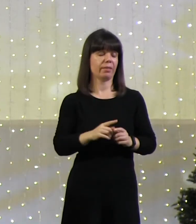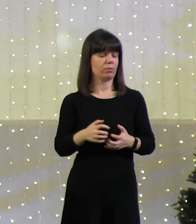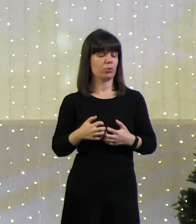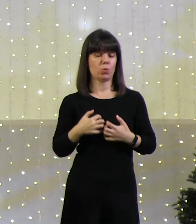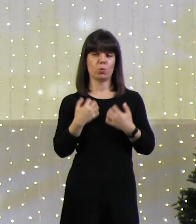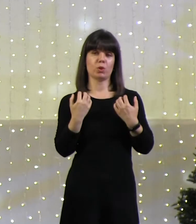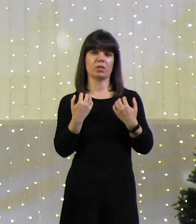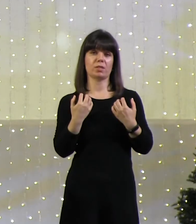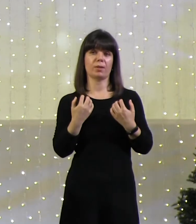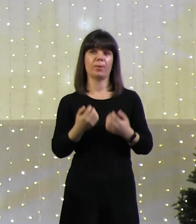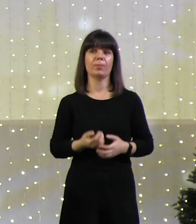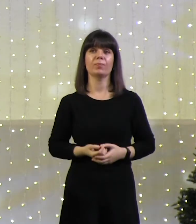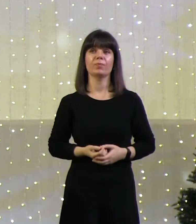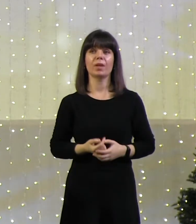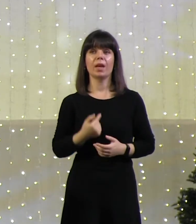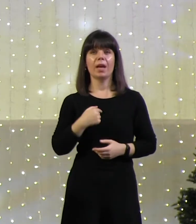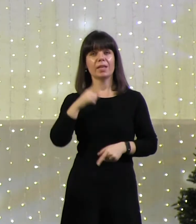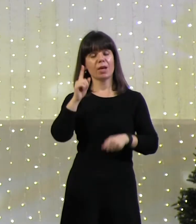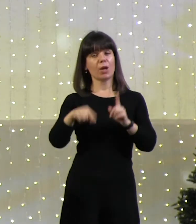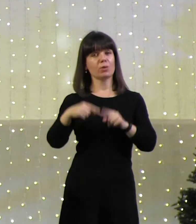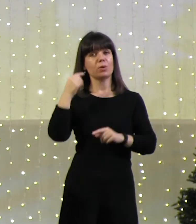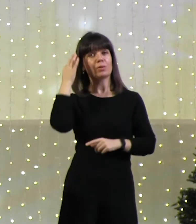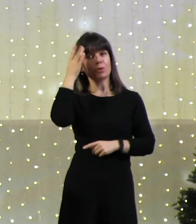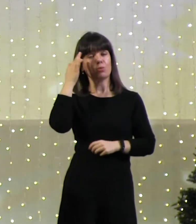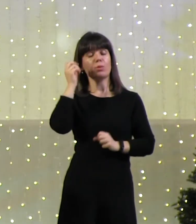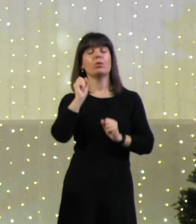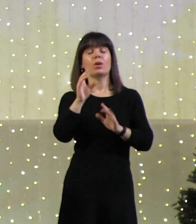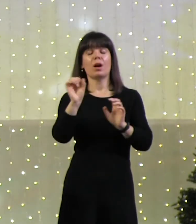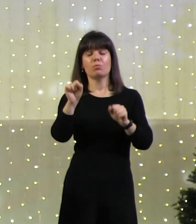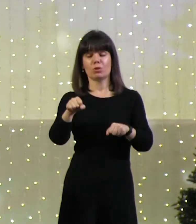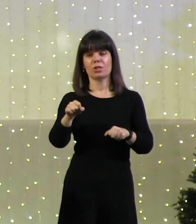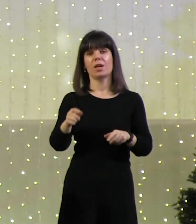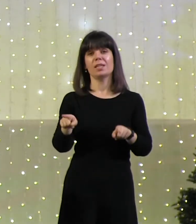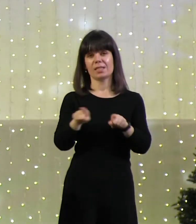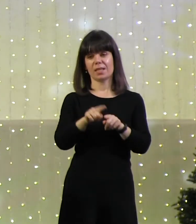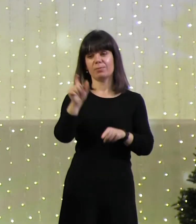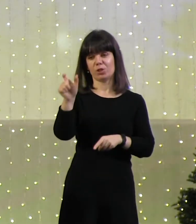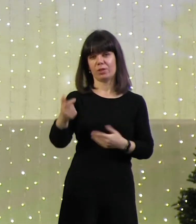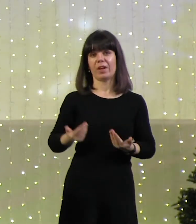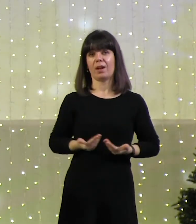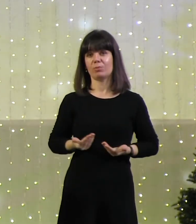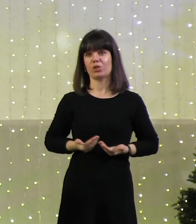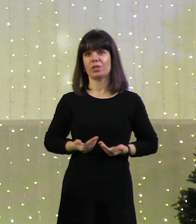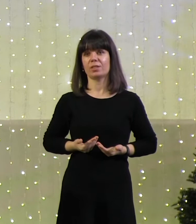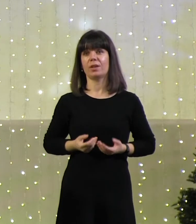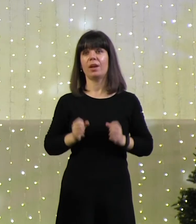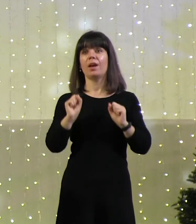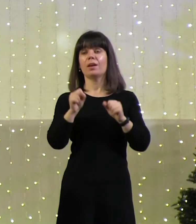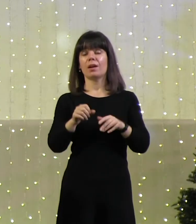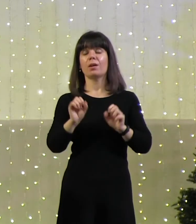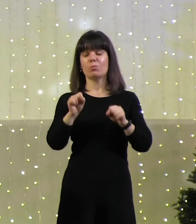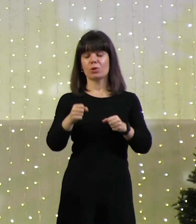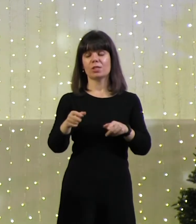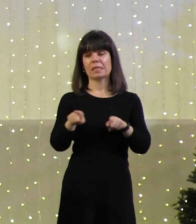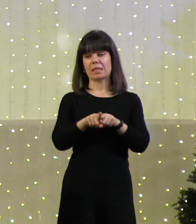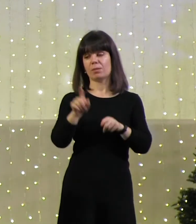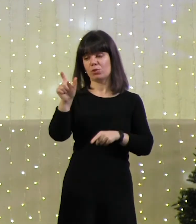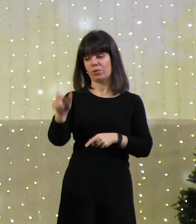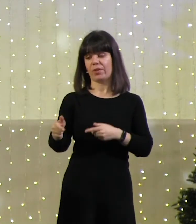Это кошмар. Я иногда думаю, как можно с таким человеком жить? Как с таким человеком можно служить?